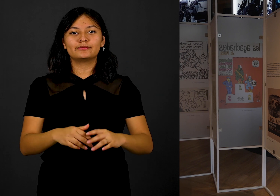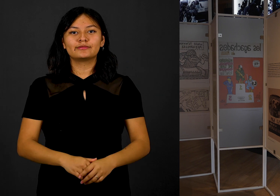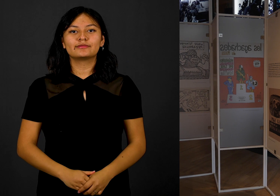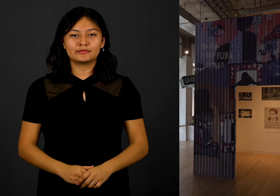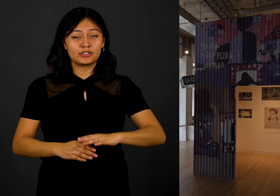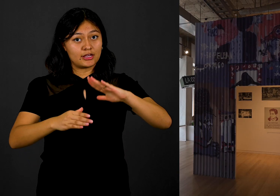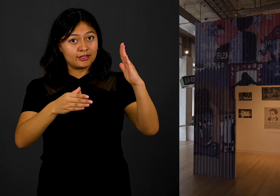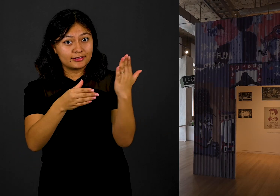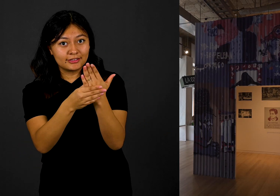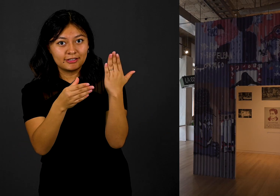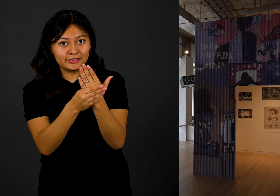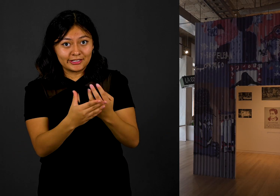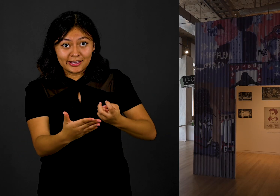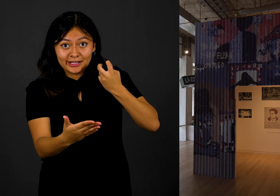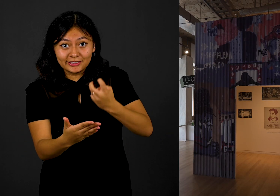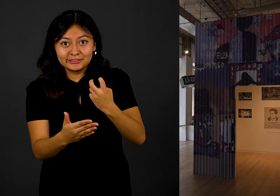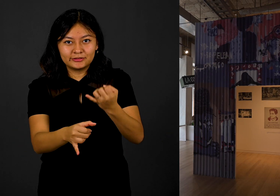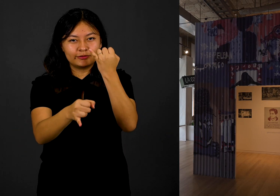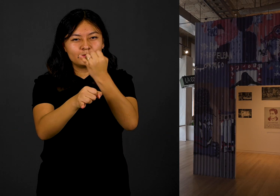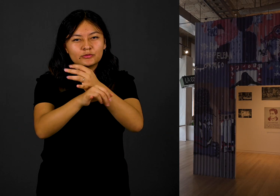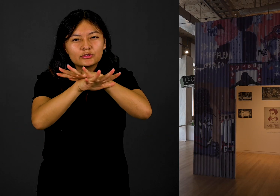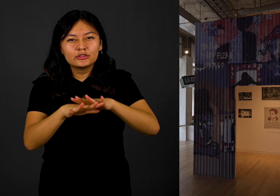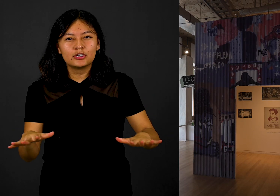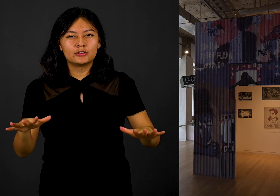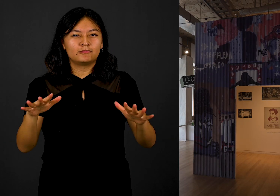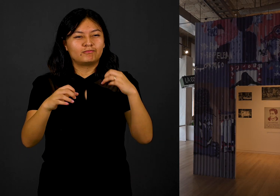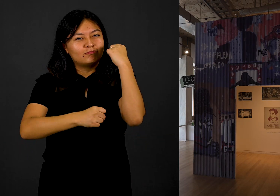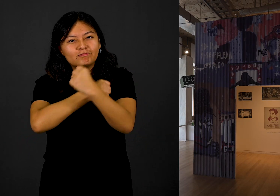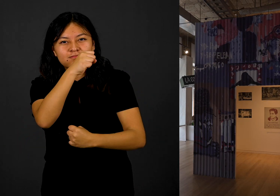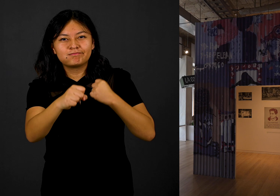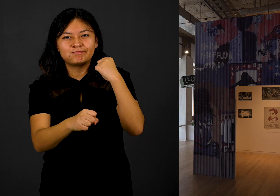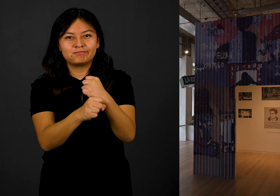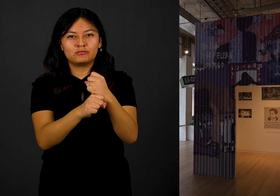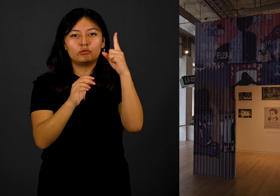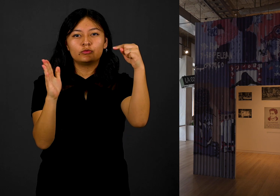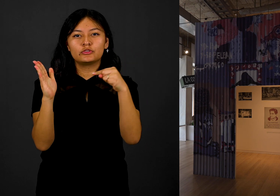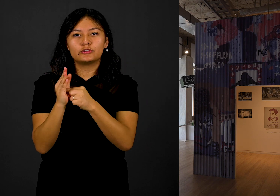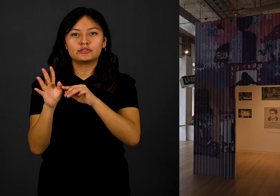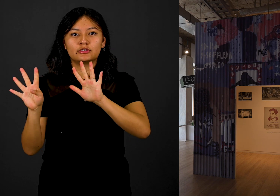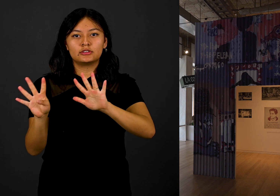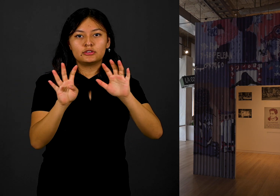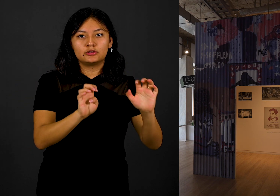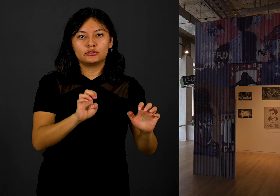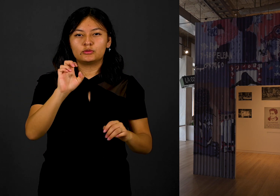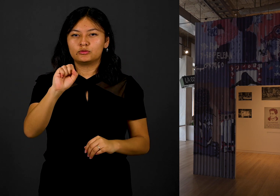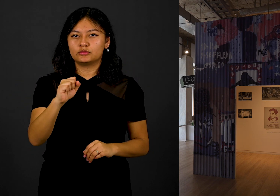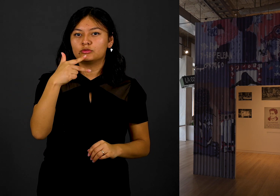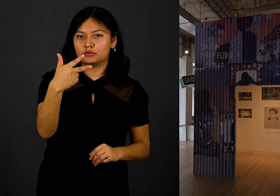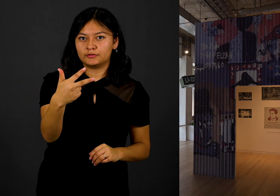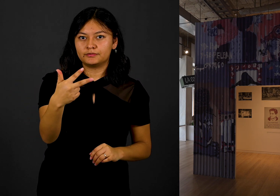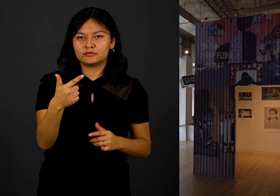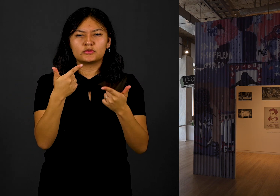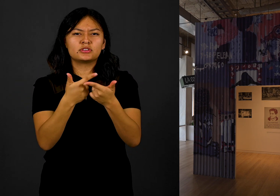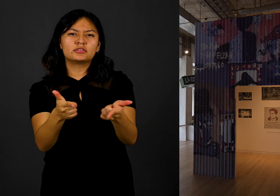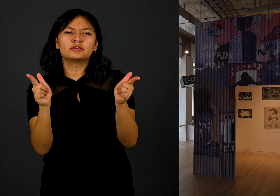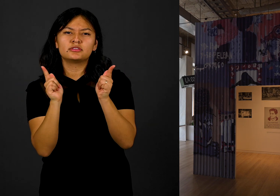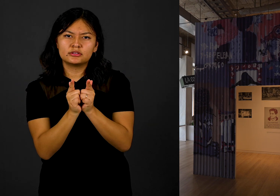Gracias a la información de estos archivos, hoy, el movimiento estudiantil del 68 se puede